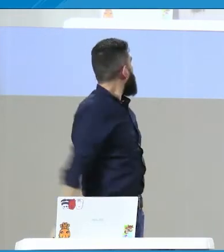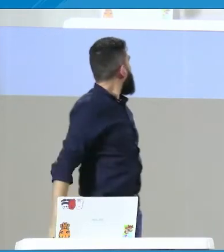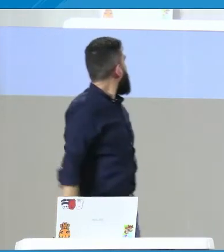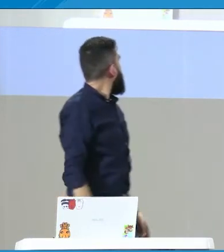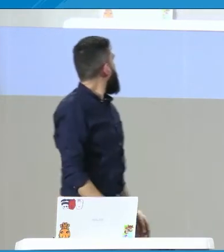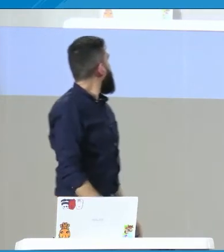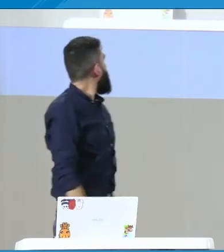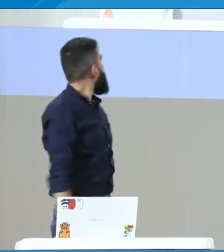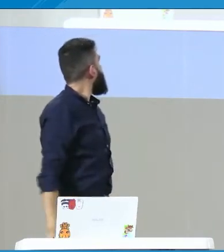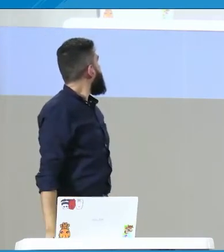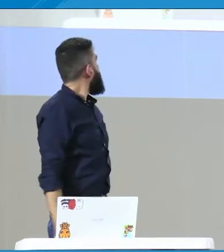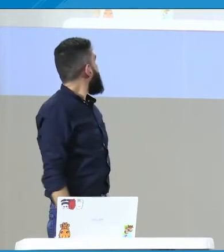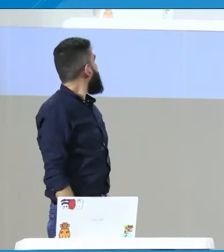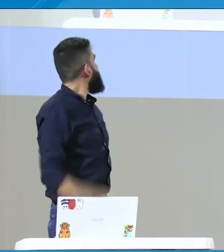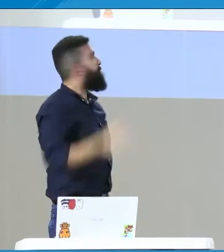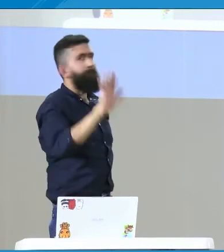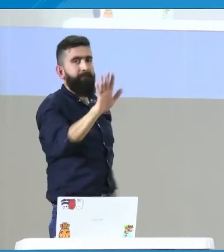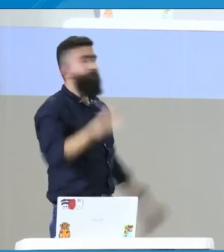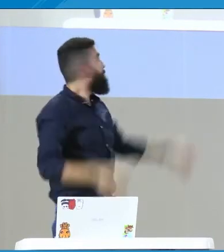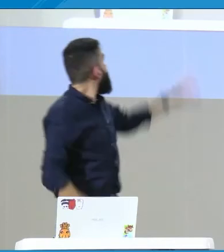en estos cuatro, en estas cuatro líneas de investigación.